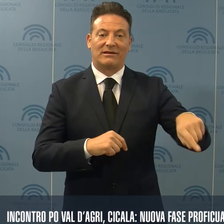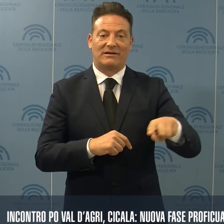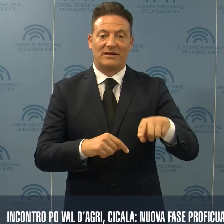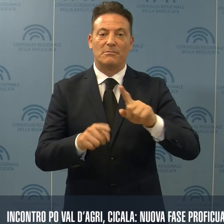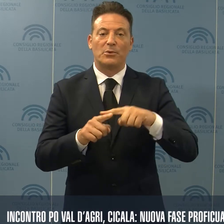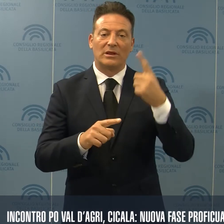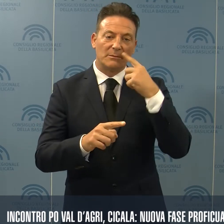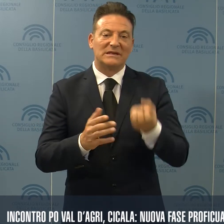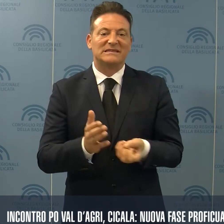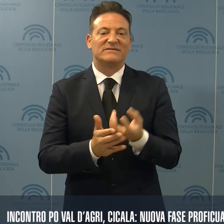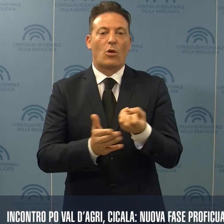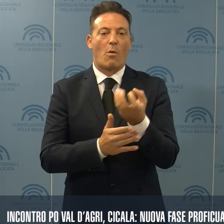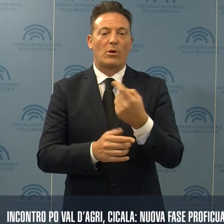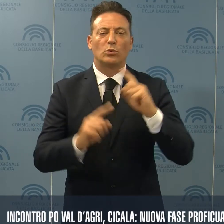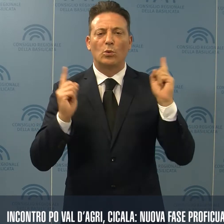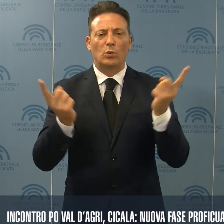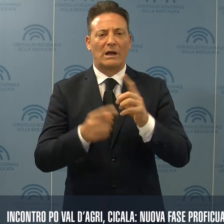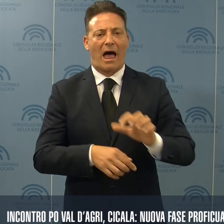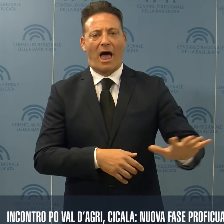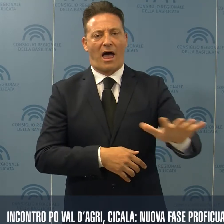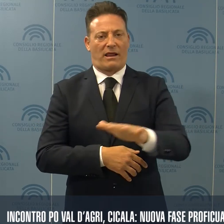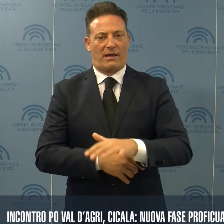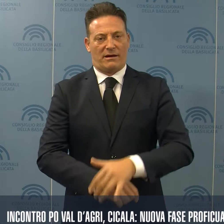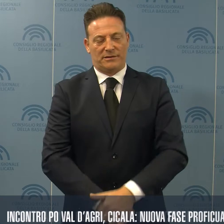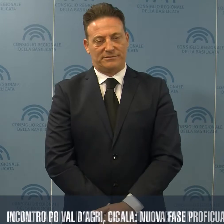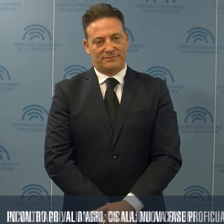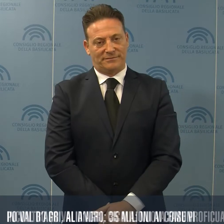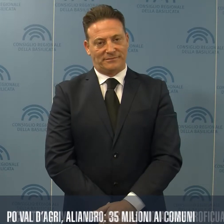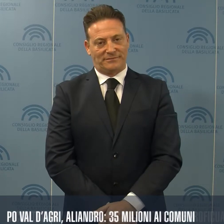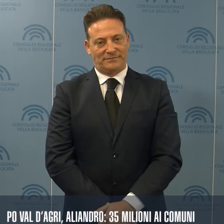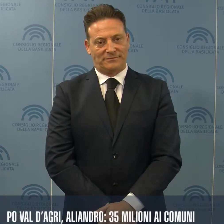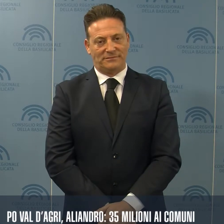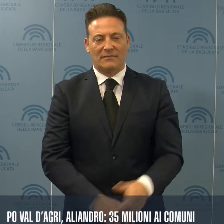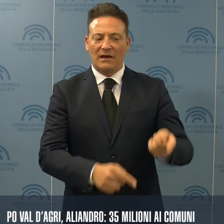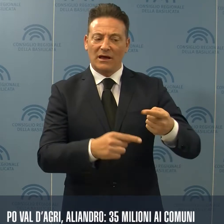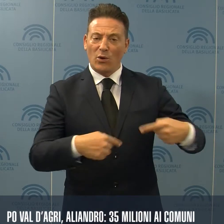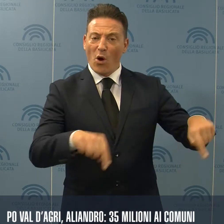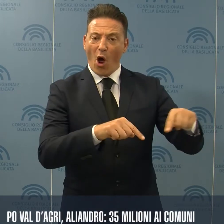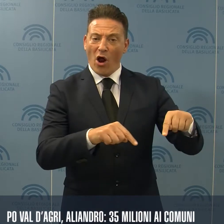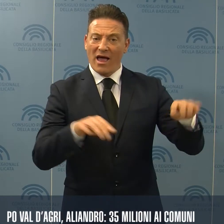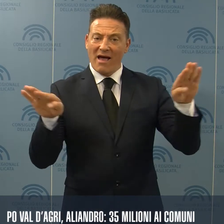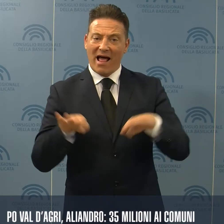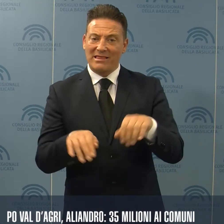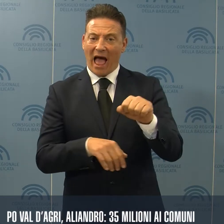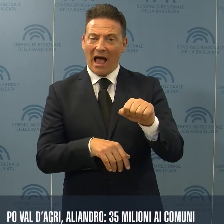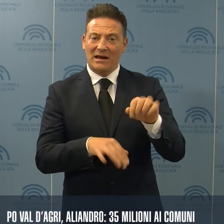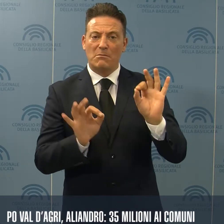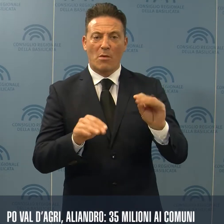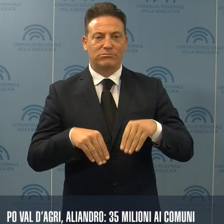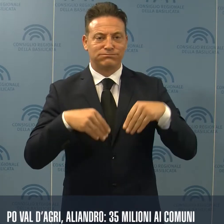allo sviluppo dell'intera area. La riunione in Valdagri, preseduta da Bardi, segna